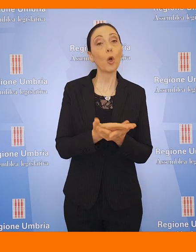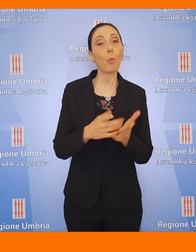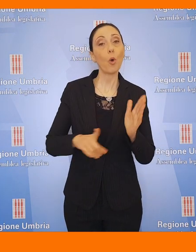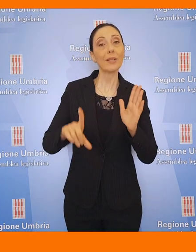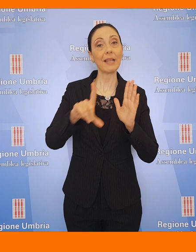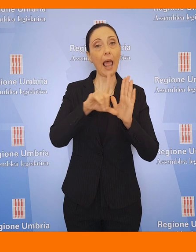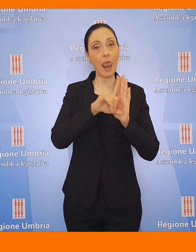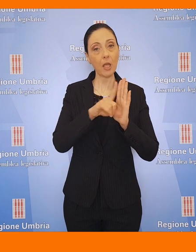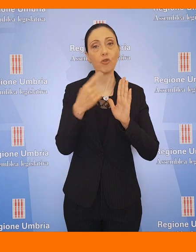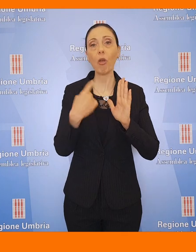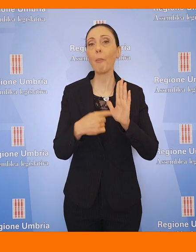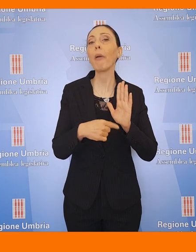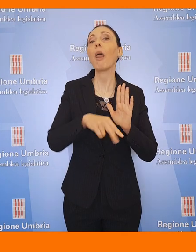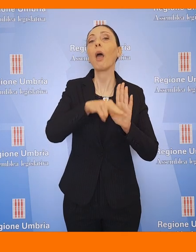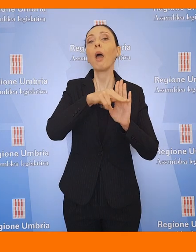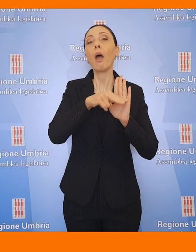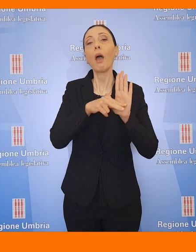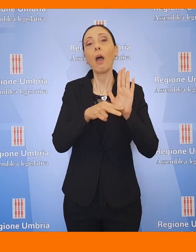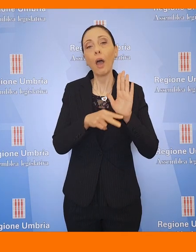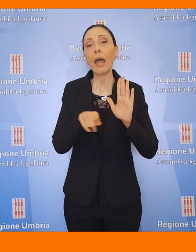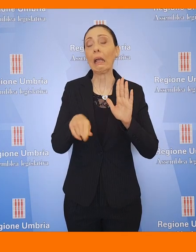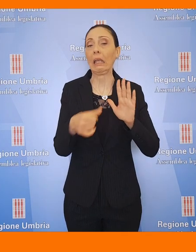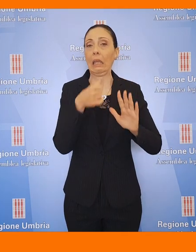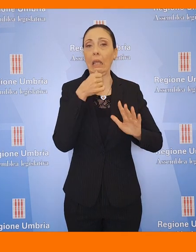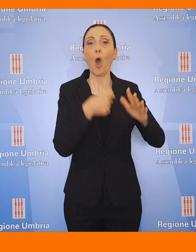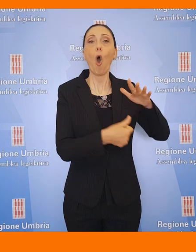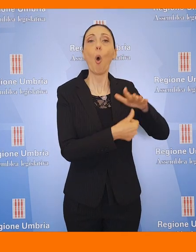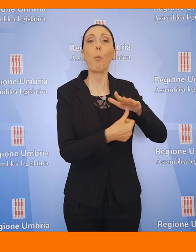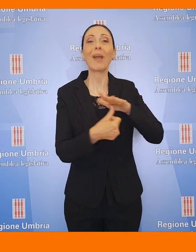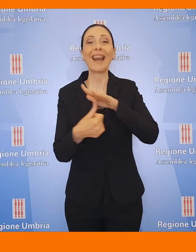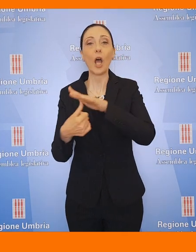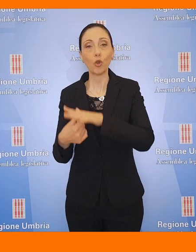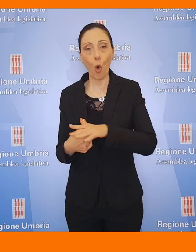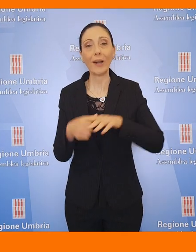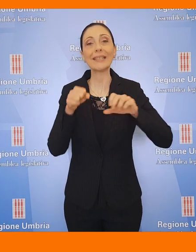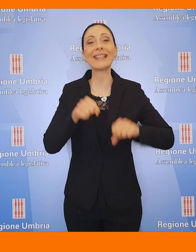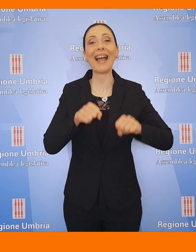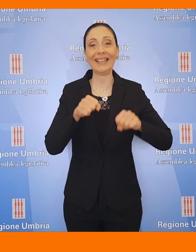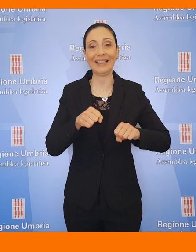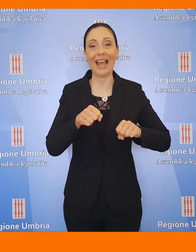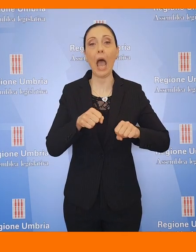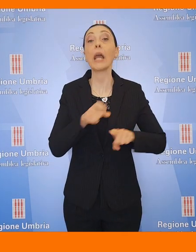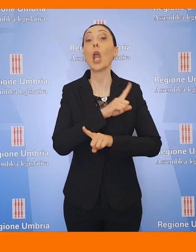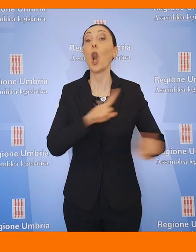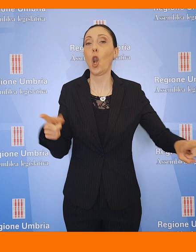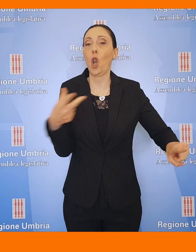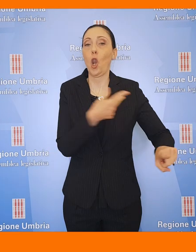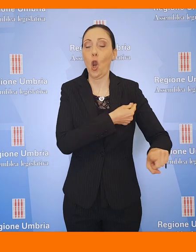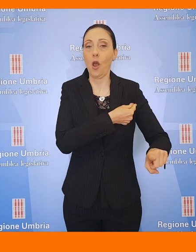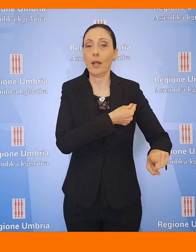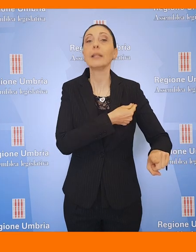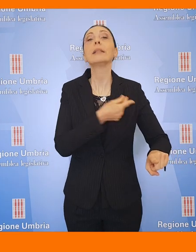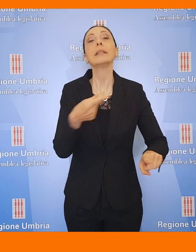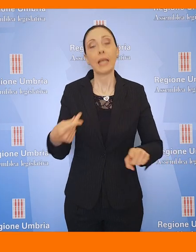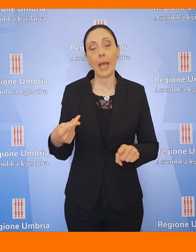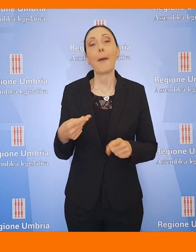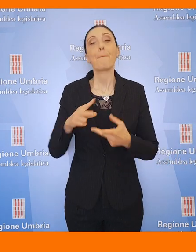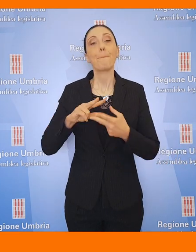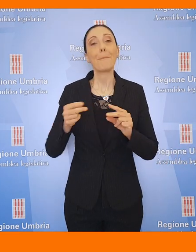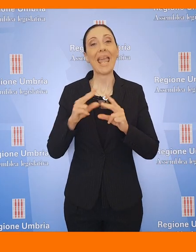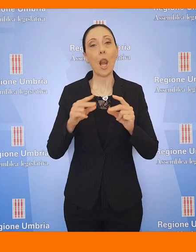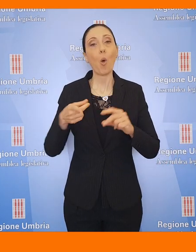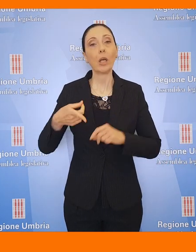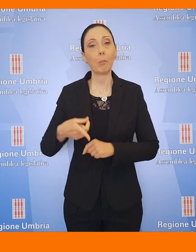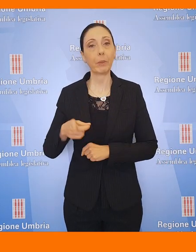per normare la posizione degli operatori sanitari no-vax. di Simona Meloni, consigliere regionale del